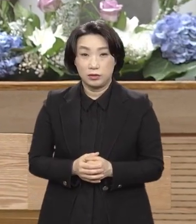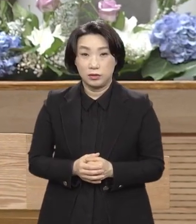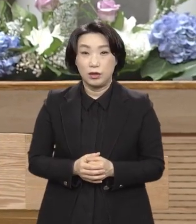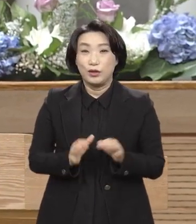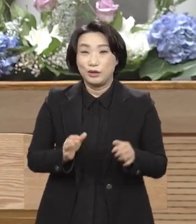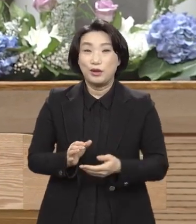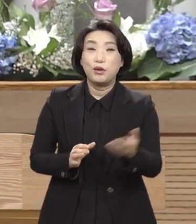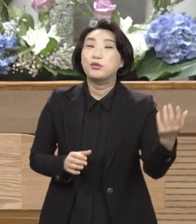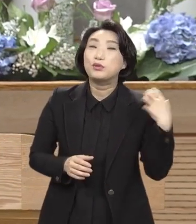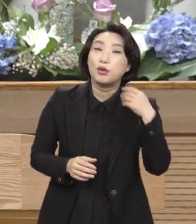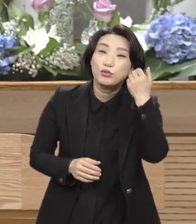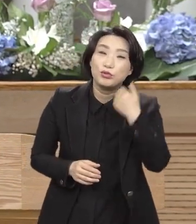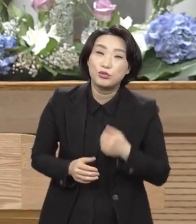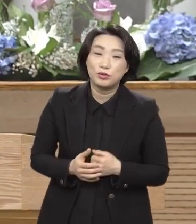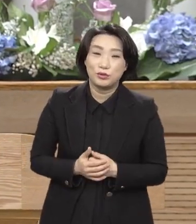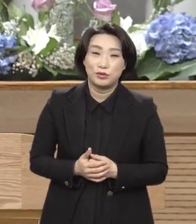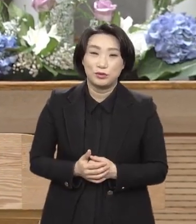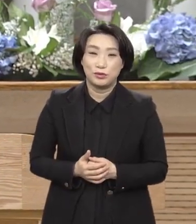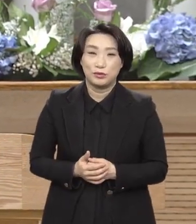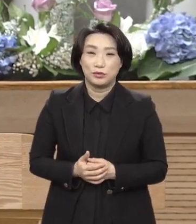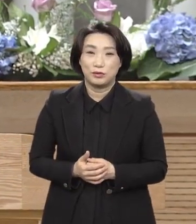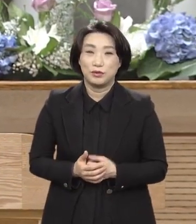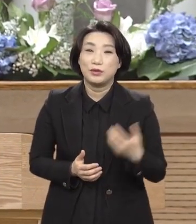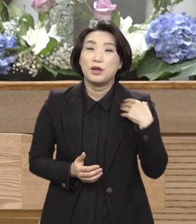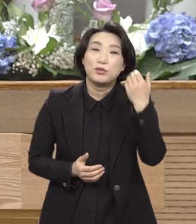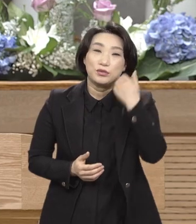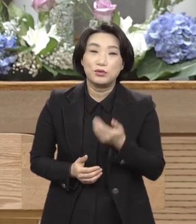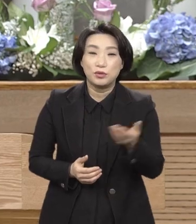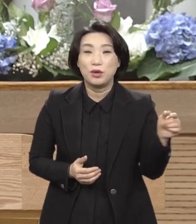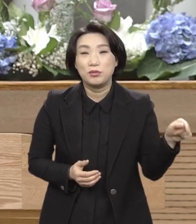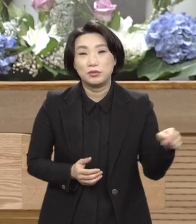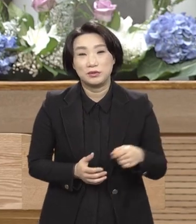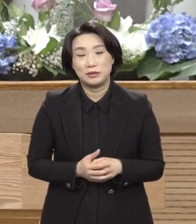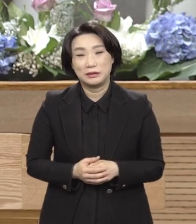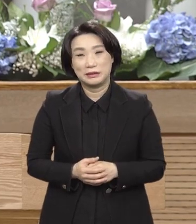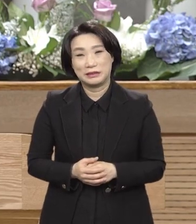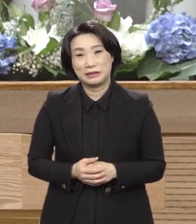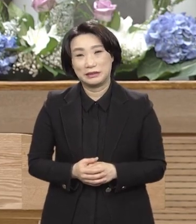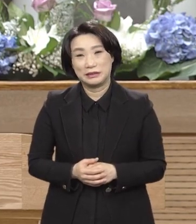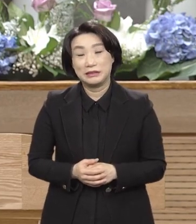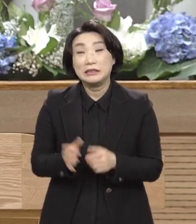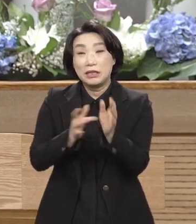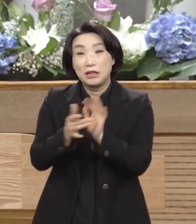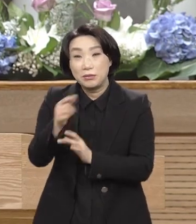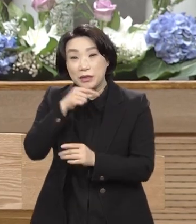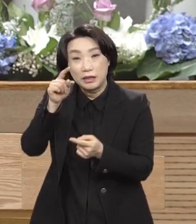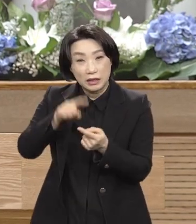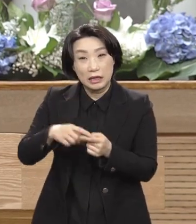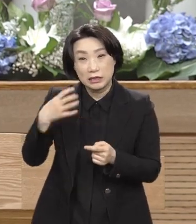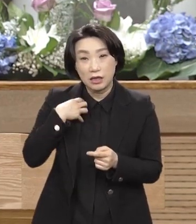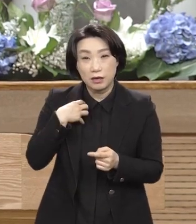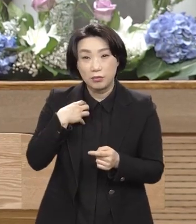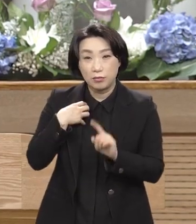책임져? 누가 책임져? 이 피에 대한 책임은 내가 책임져야 돼요.